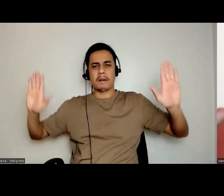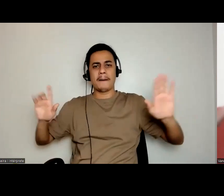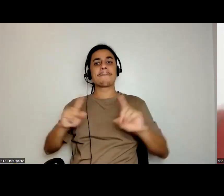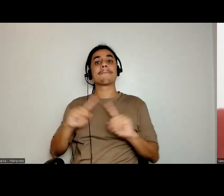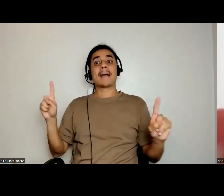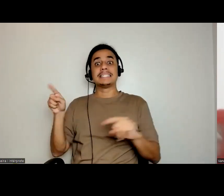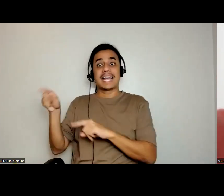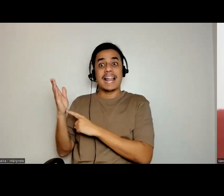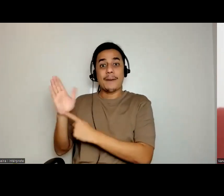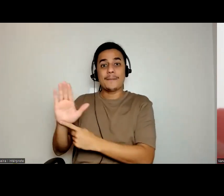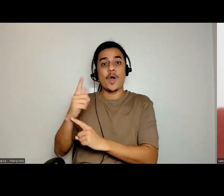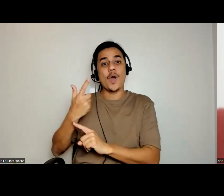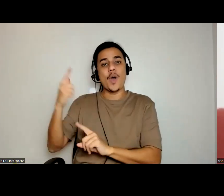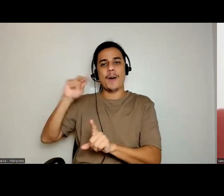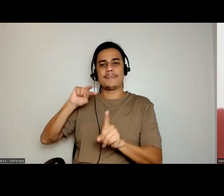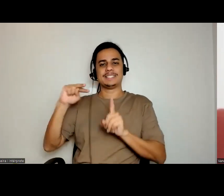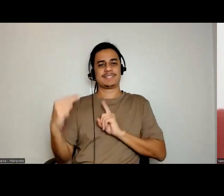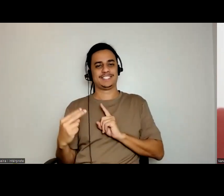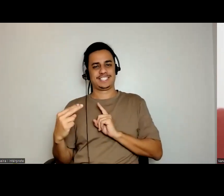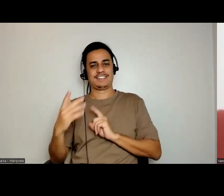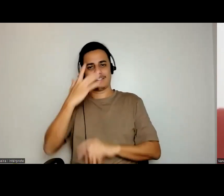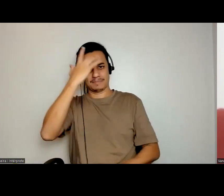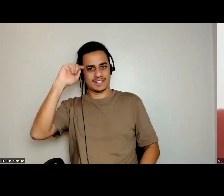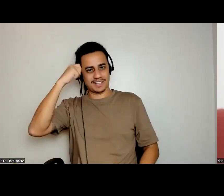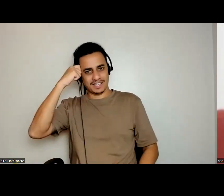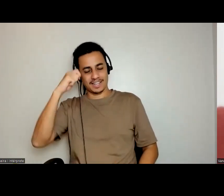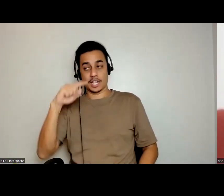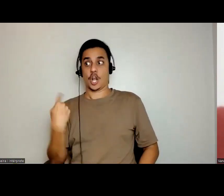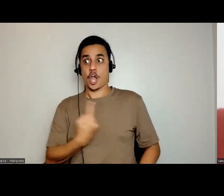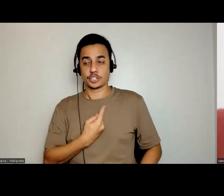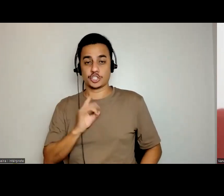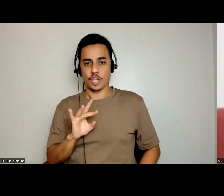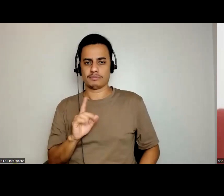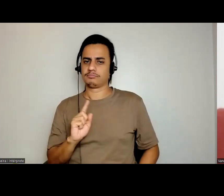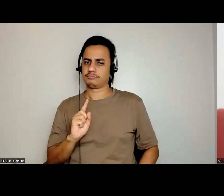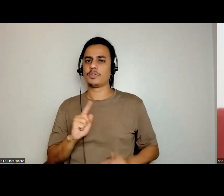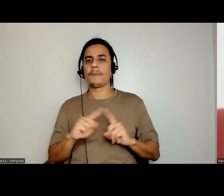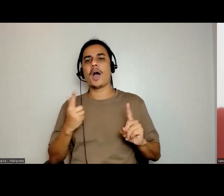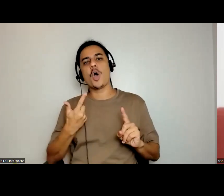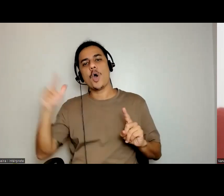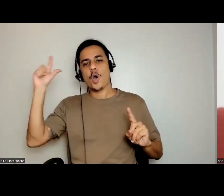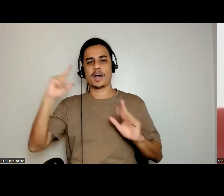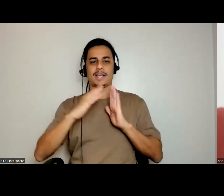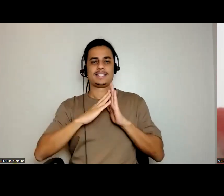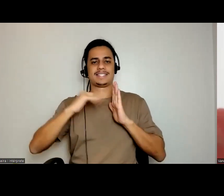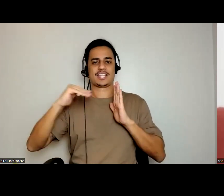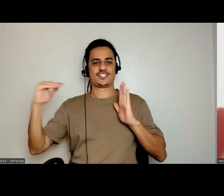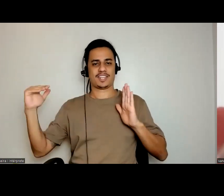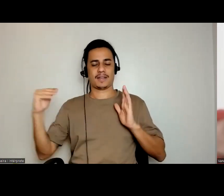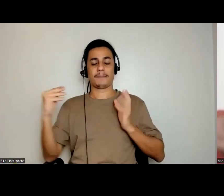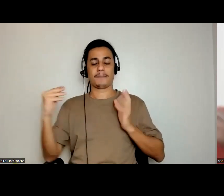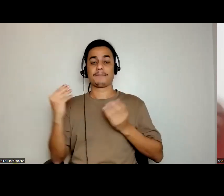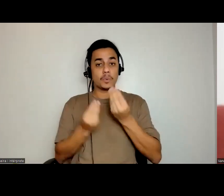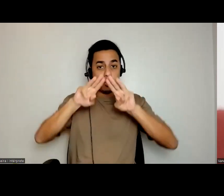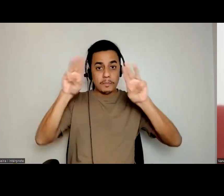que ela traz um outro lugar nosso, que não é só nosso também, mas com uma outra estética. Então, como é que os museus